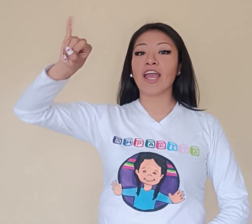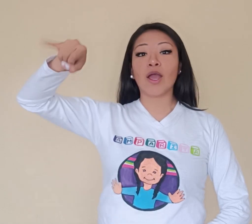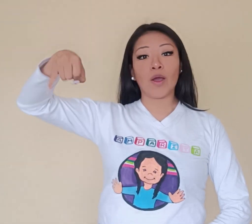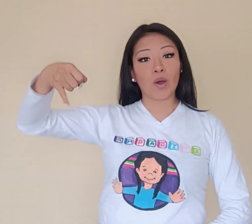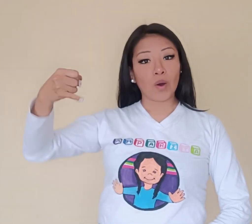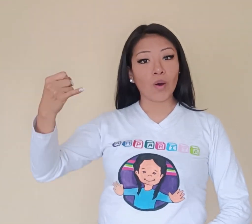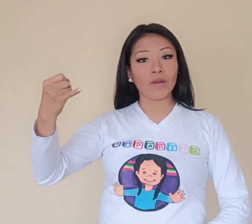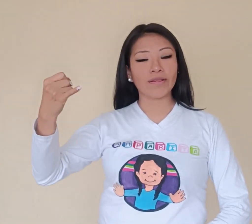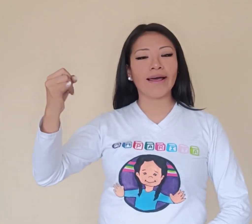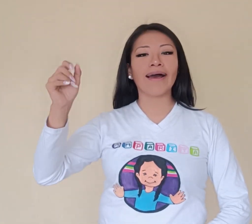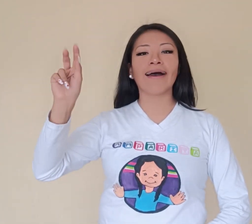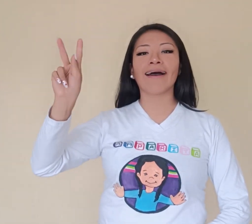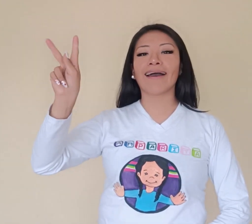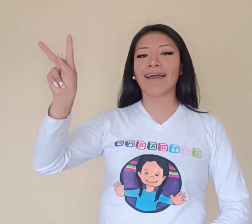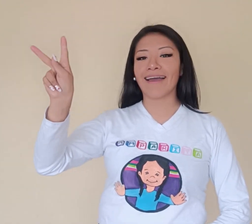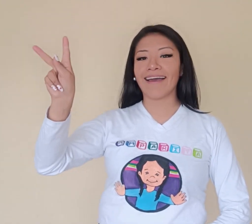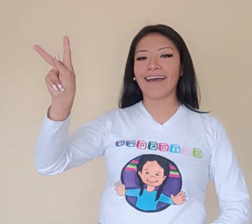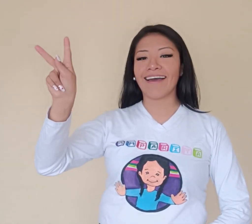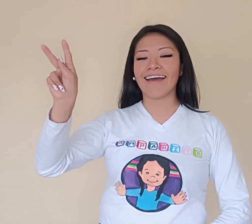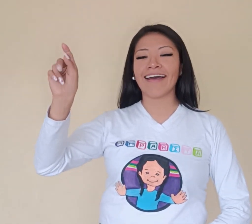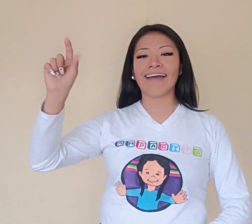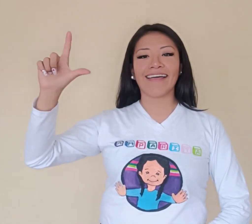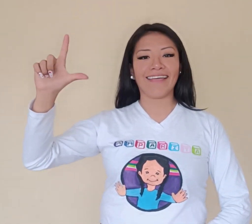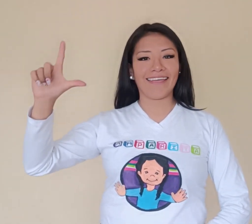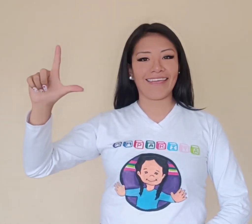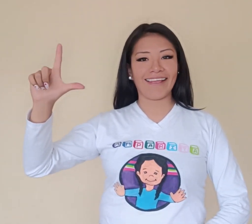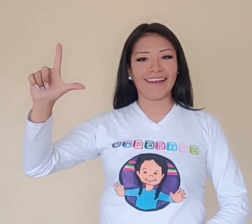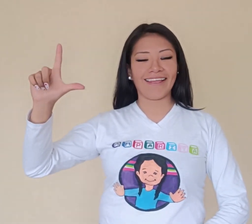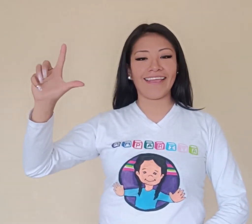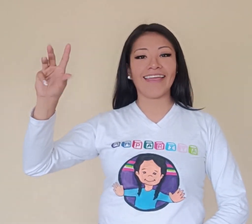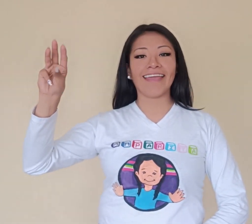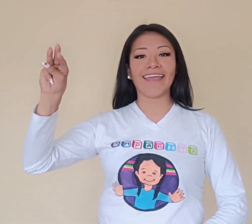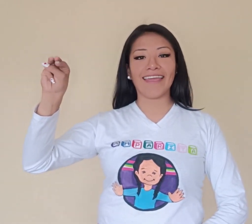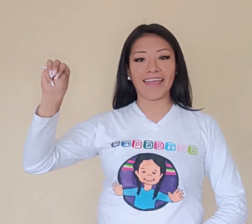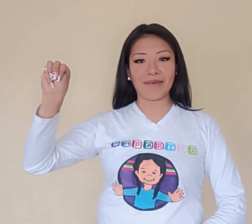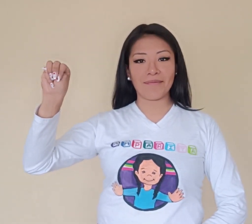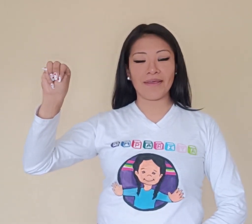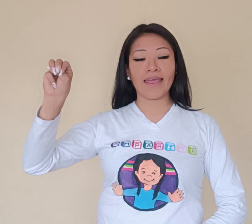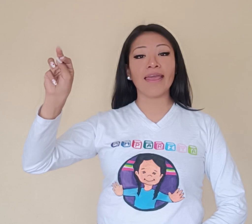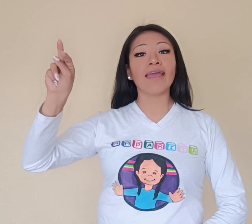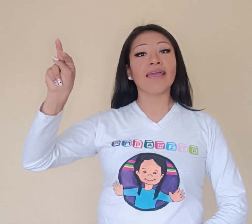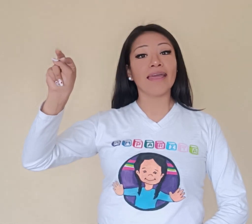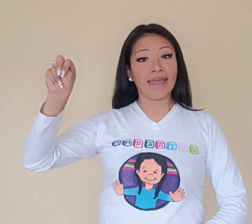J, K, L, M, N,